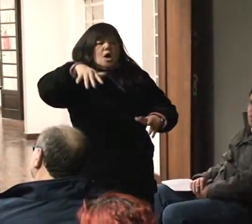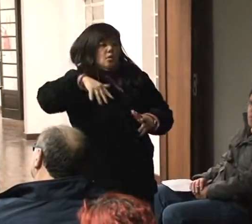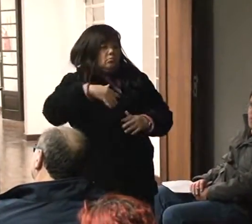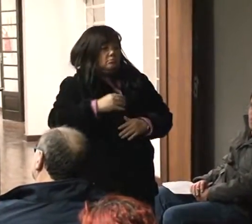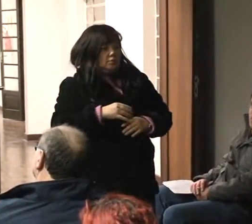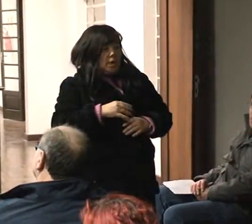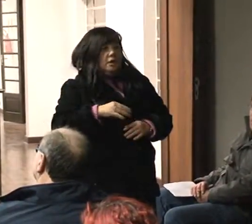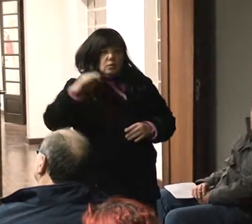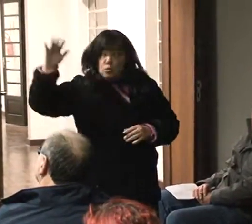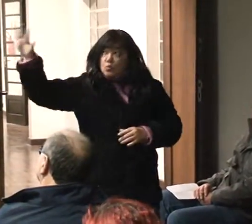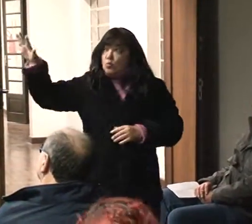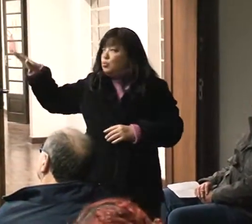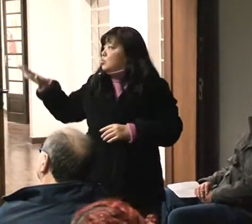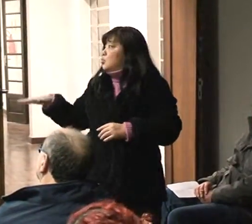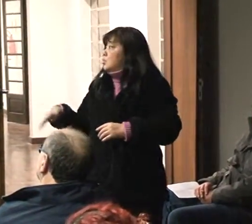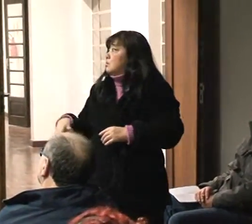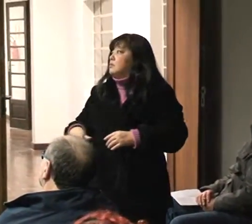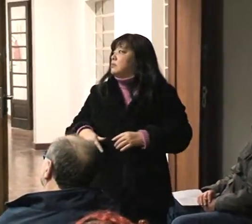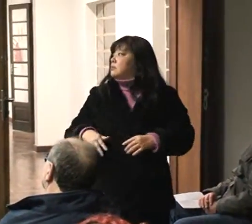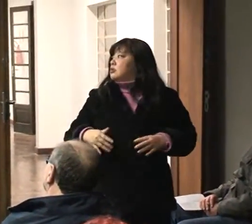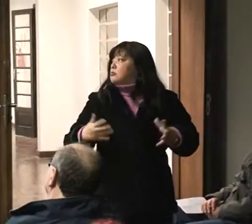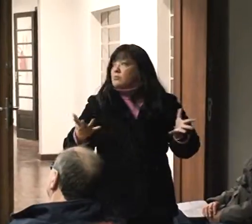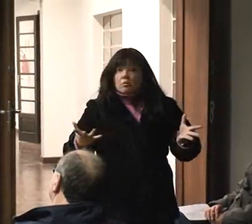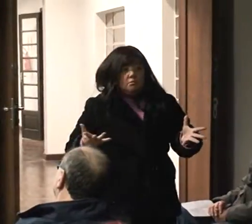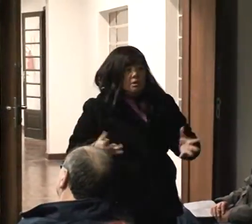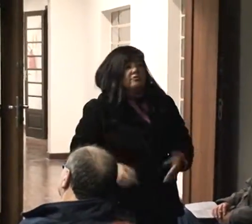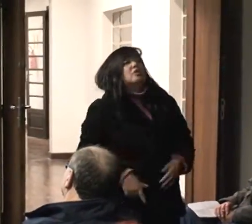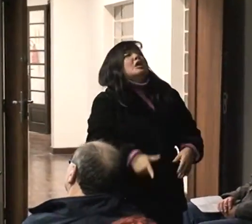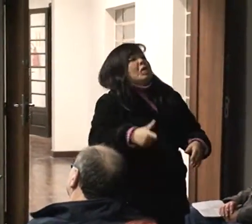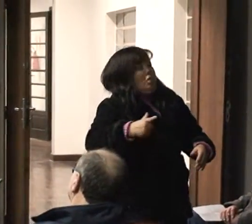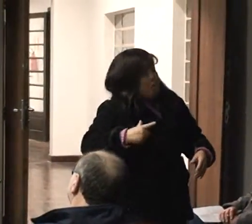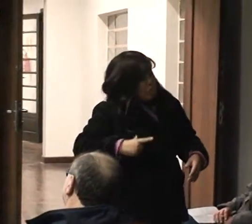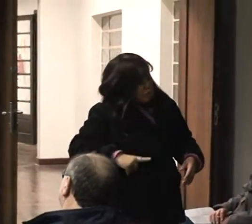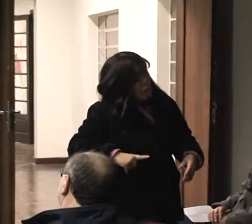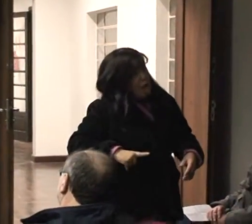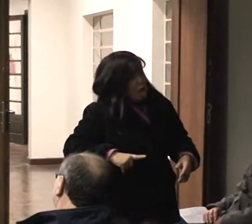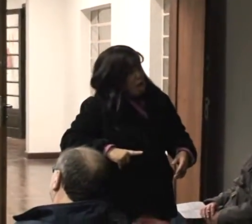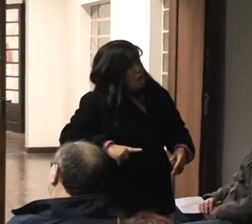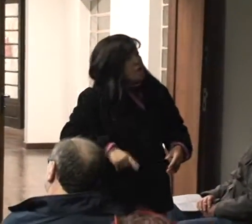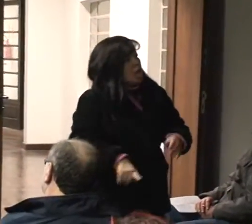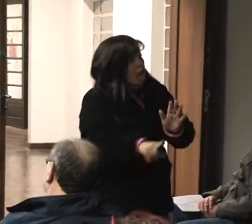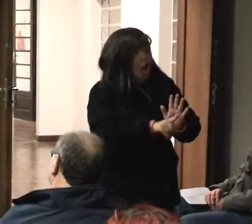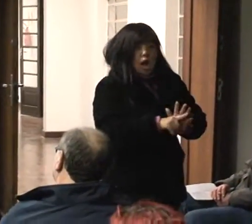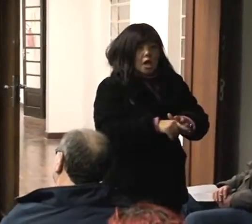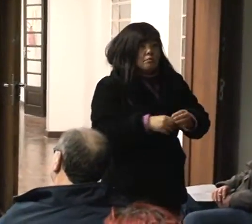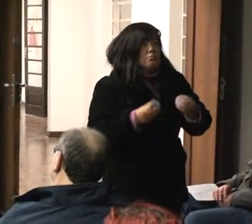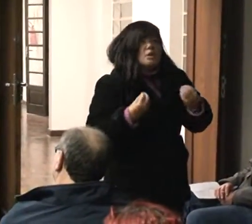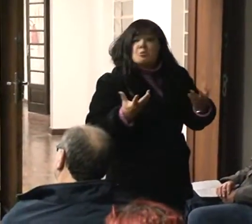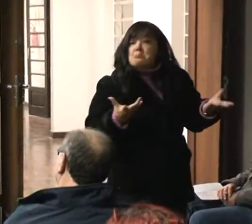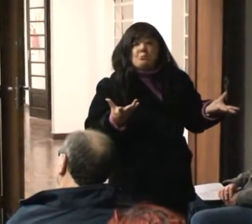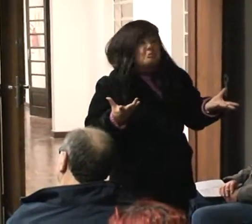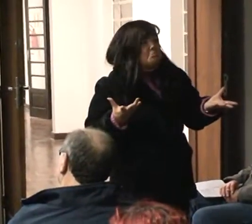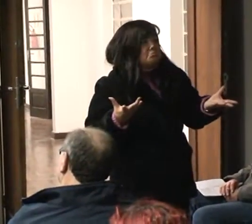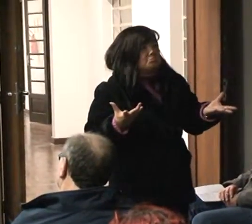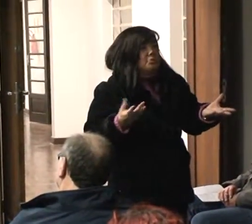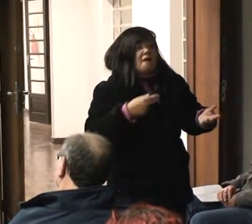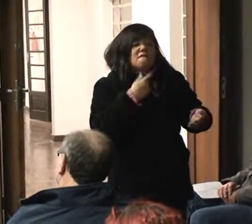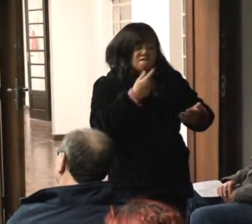fala que existe instrumento jurídico, mas não verifica se ele está sendo implementado. Ele fala que existe um plano nacional de direitos humanos, mas fala se